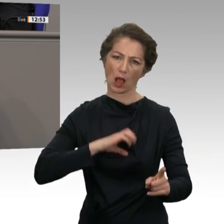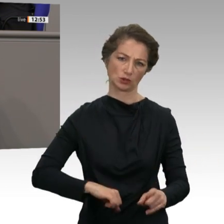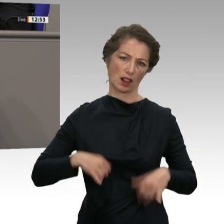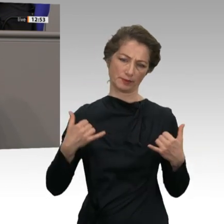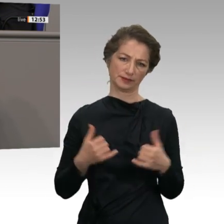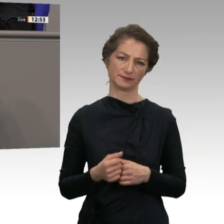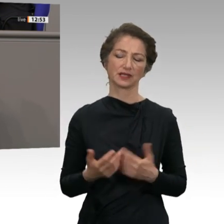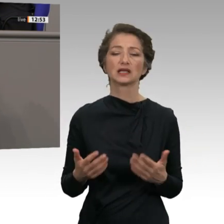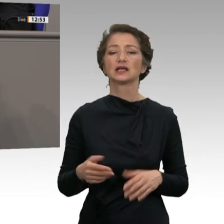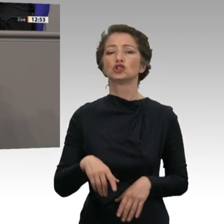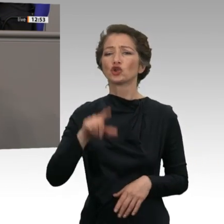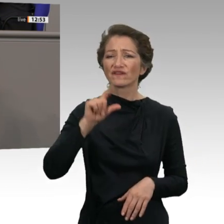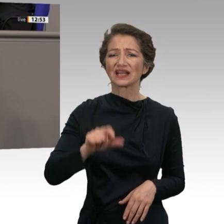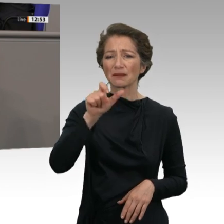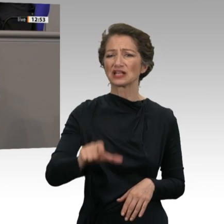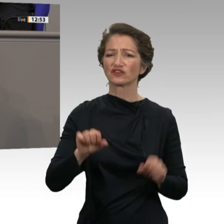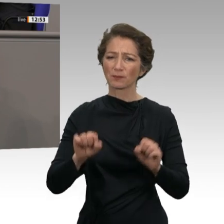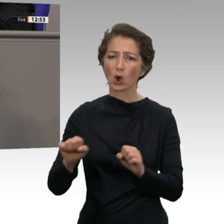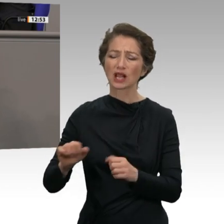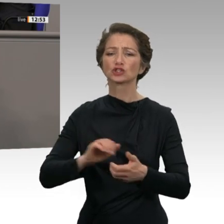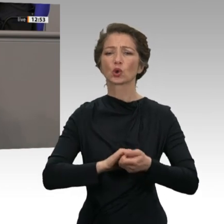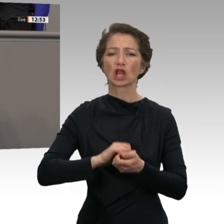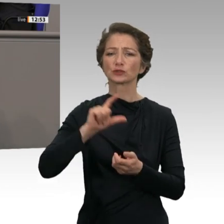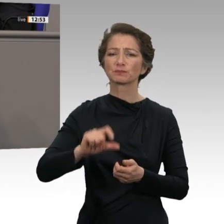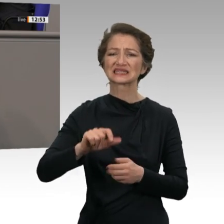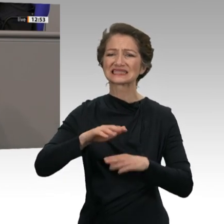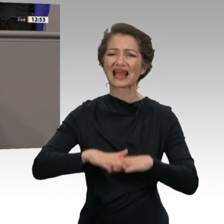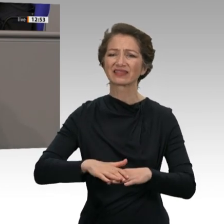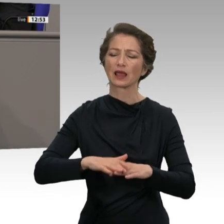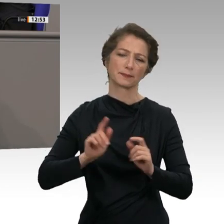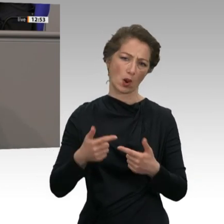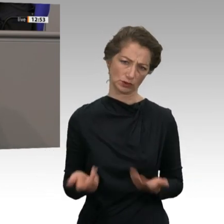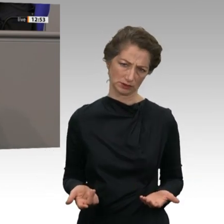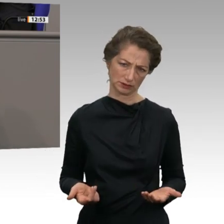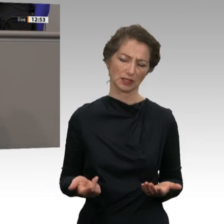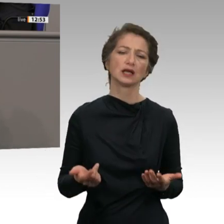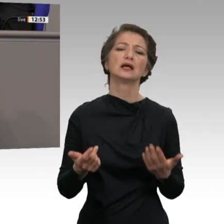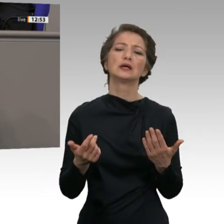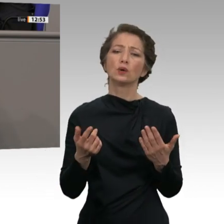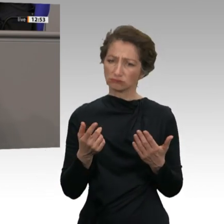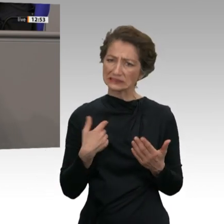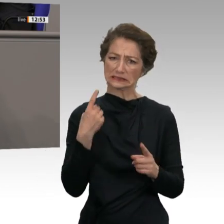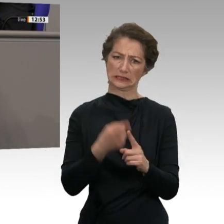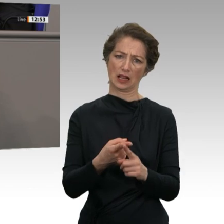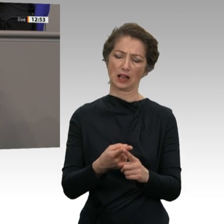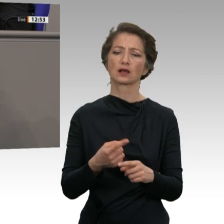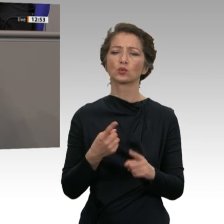möglich die solidarische Mindestrente benötigen werden. Unser Ziel ist, dass der Zuschlag so gering wie möglich